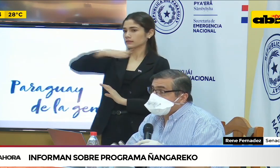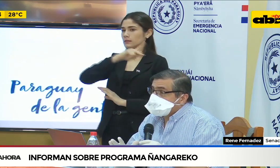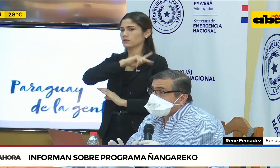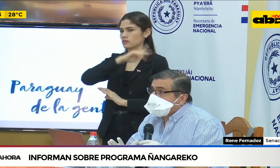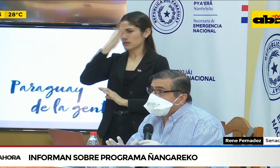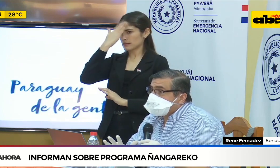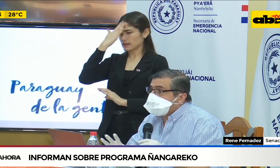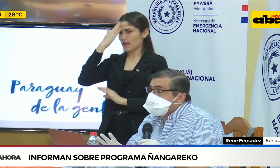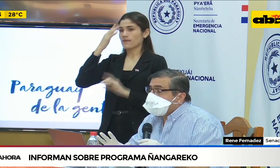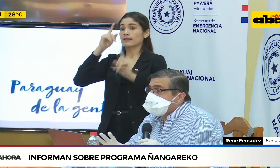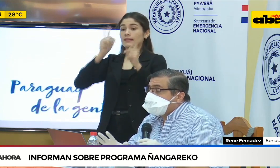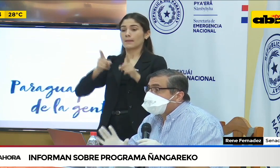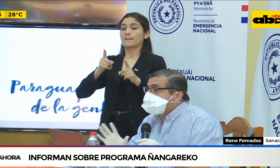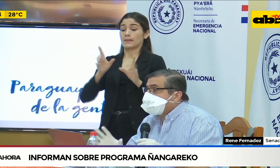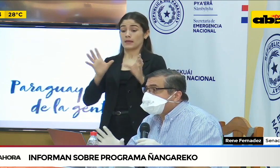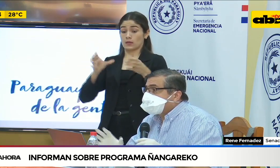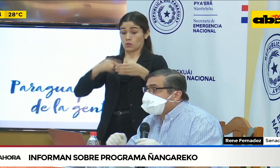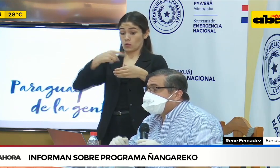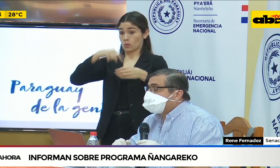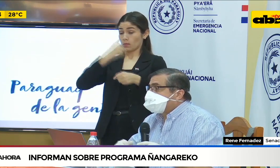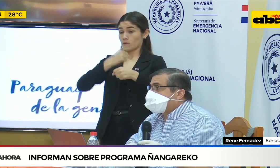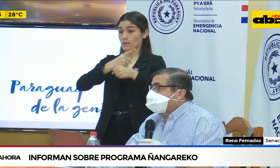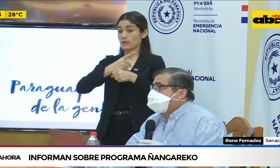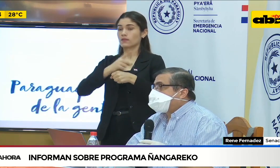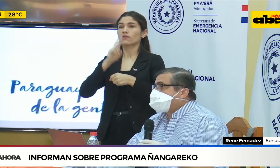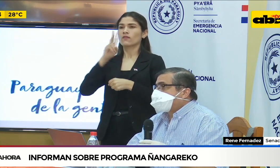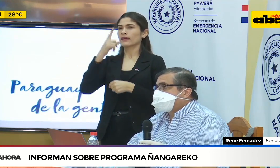publicación de la lista y el estado actual.